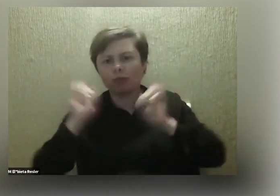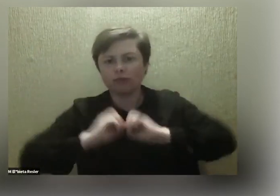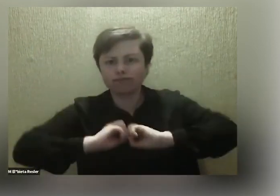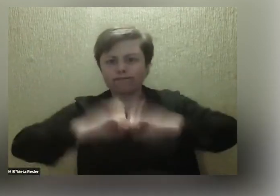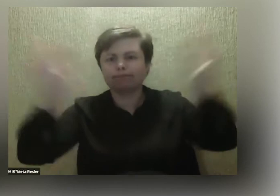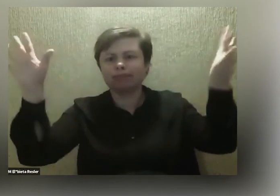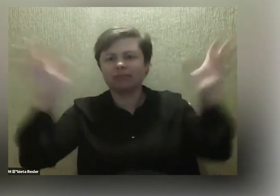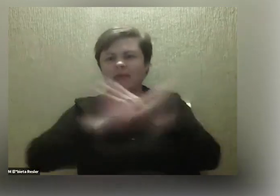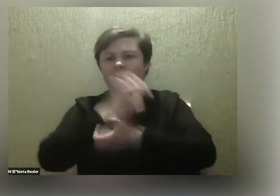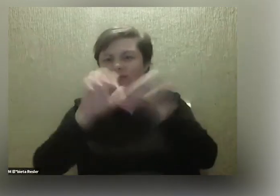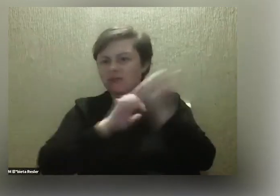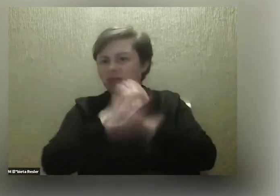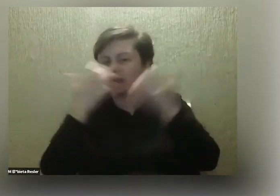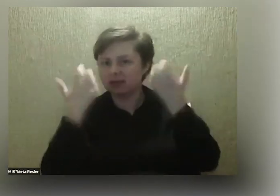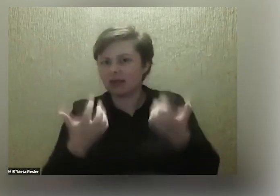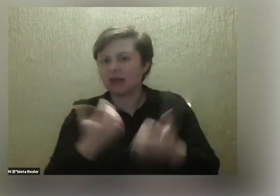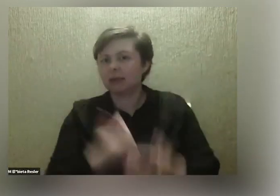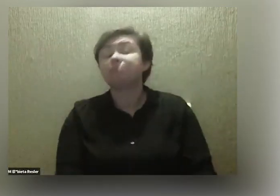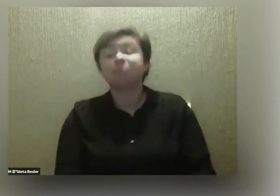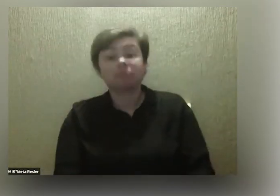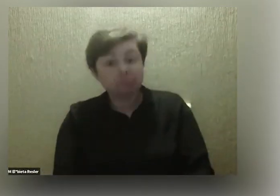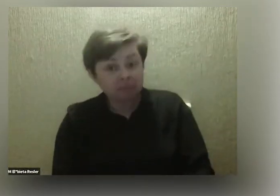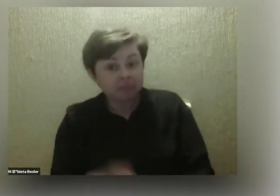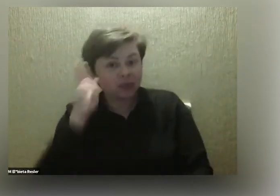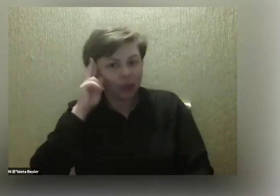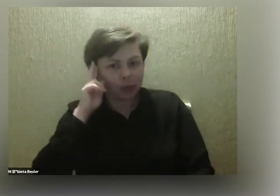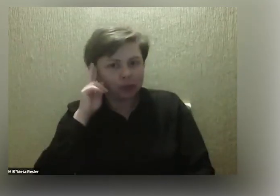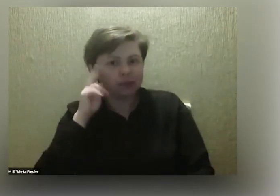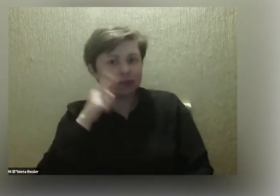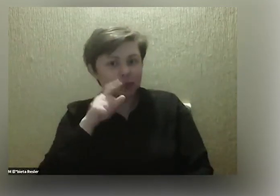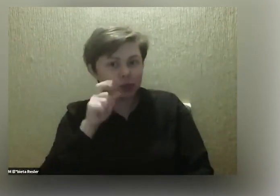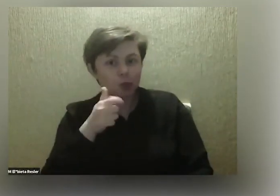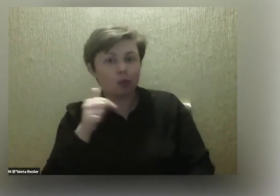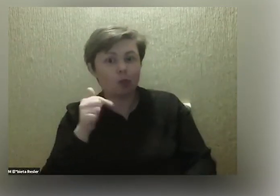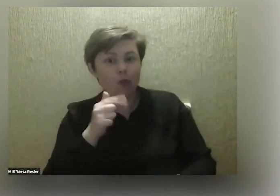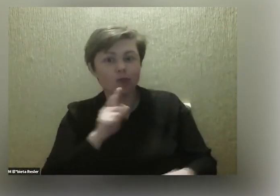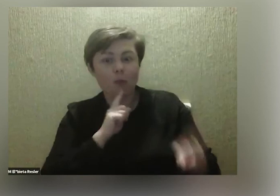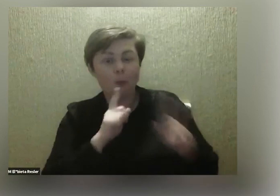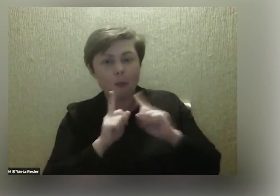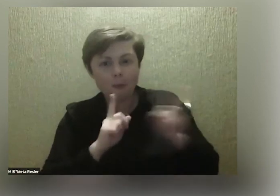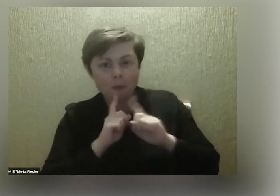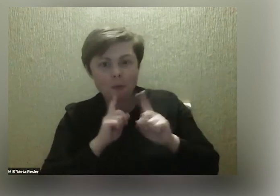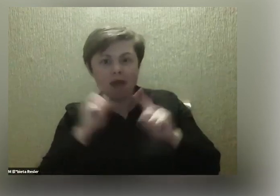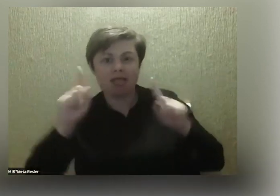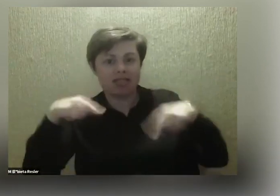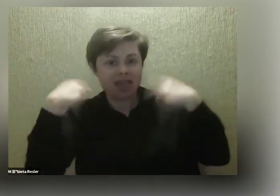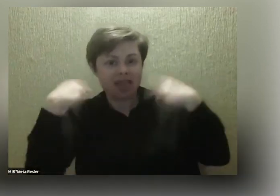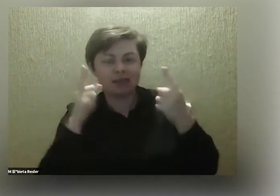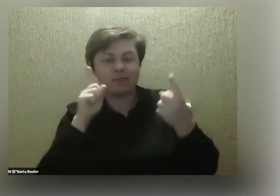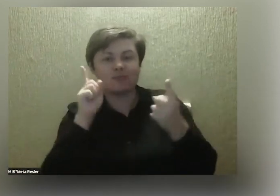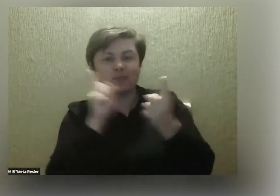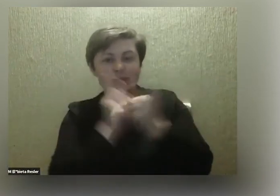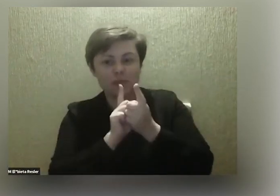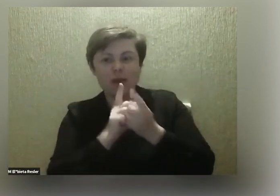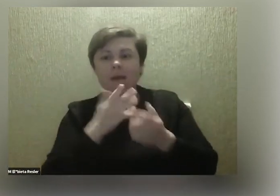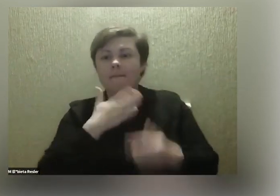puścić w świat. Rozumiem, że jest coś właśnie o czym powinniśmy porozmawiać przy kolejnej okazji. Mam nadzieję